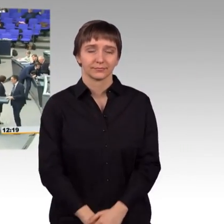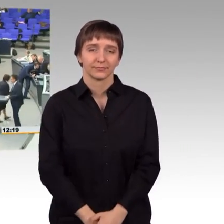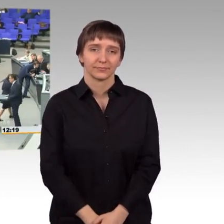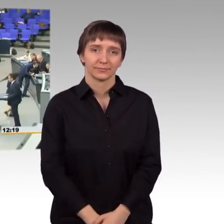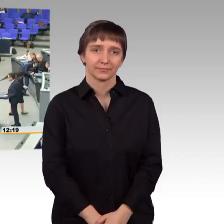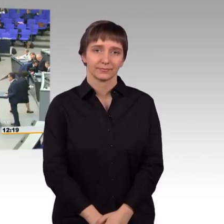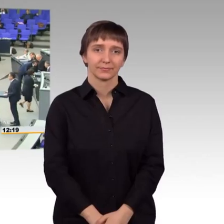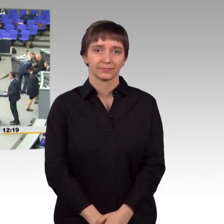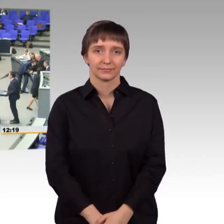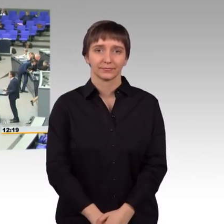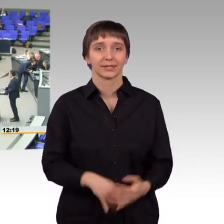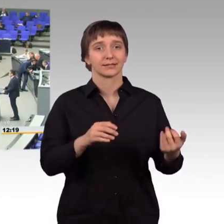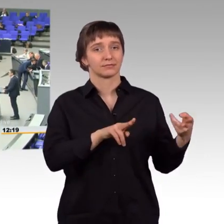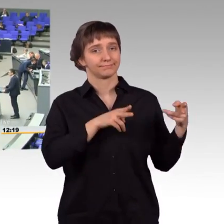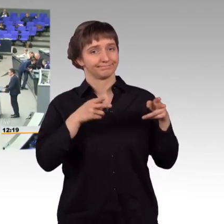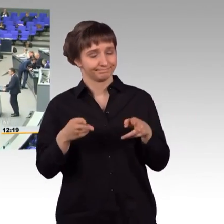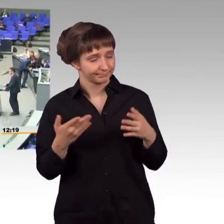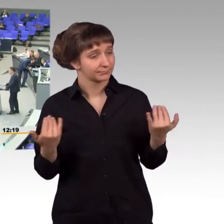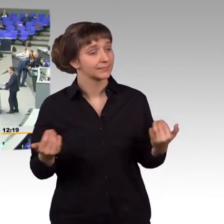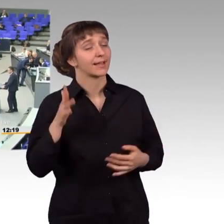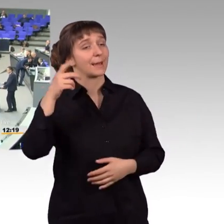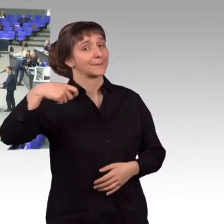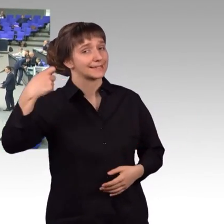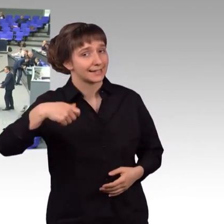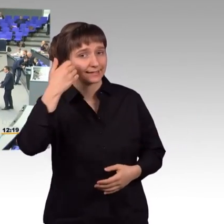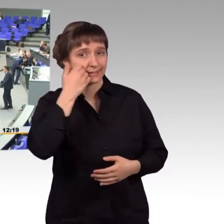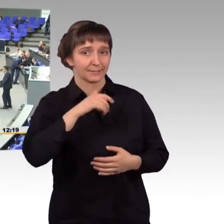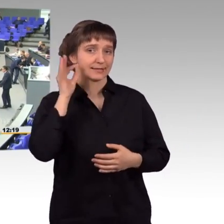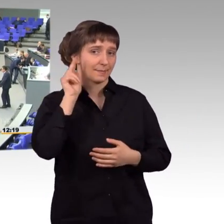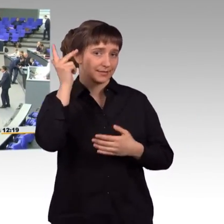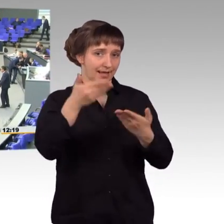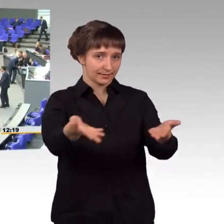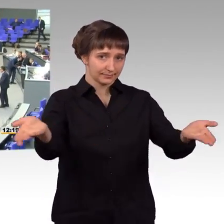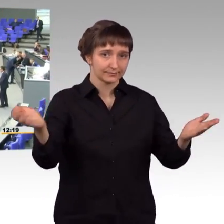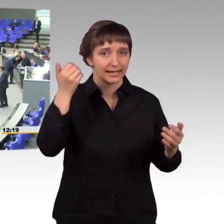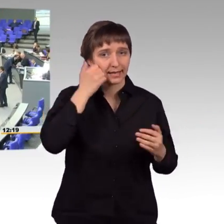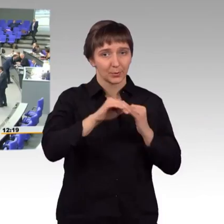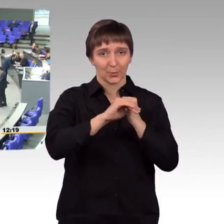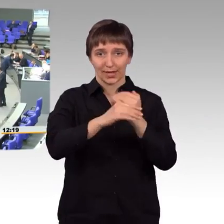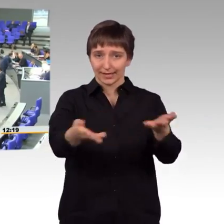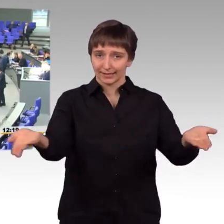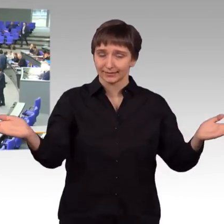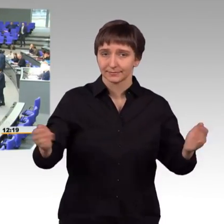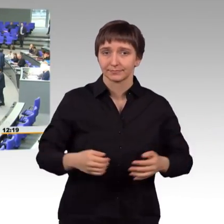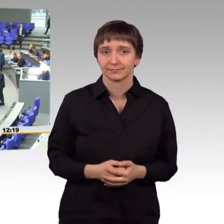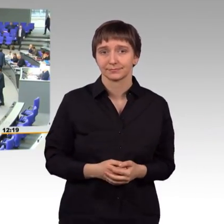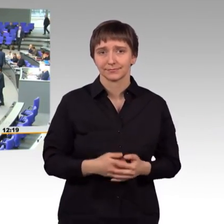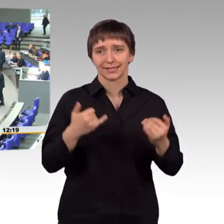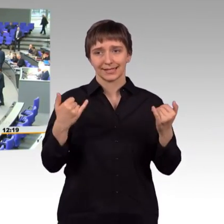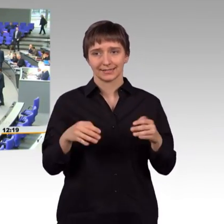Herr Präsident, meine sehr geehrten Damen und Herren, liebe Kolleginnen und Kollegen, jetzt geht der Tisch immer weiter runter, wahrscheinlich damit